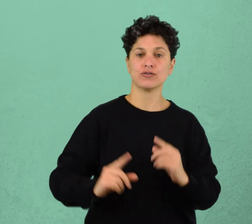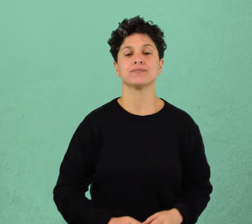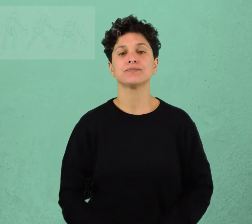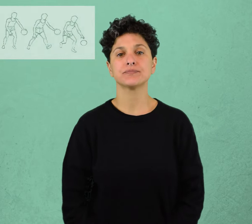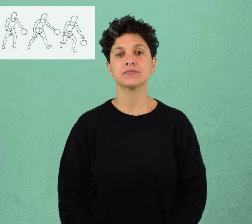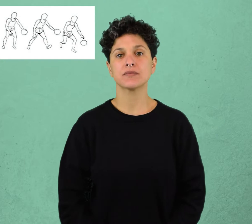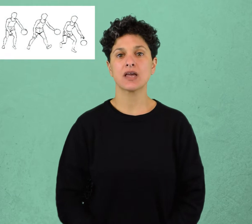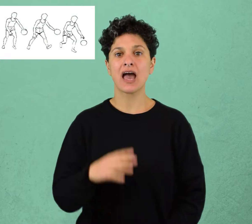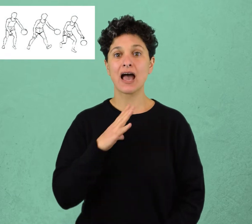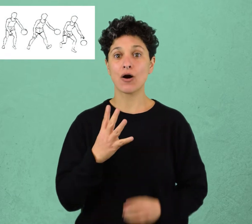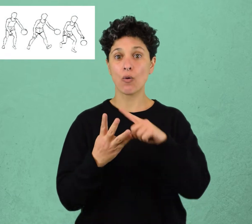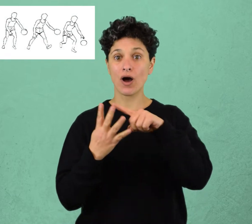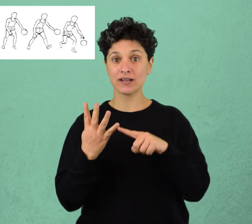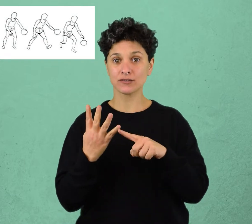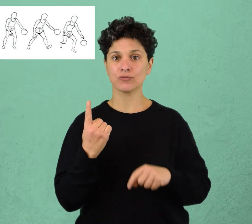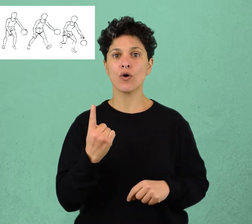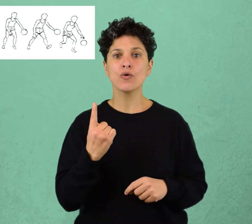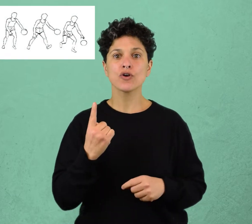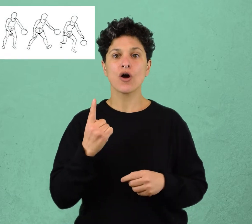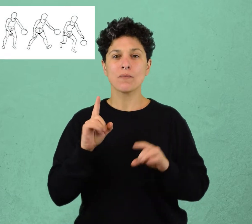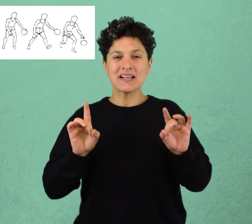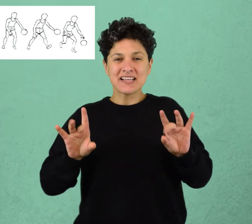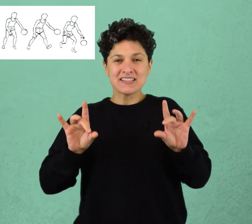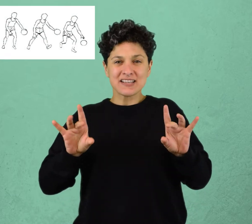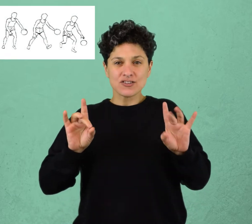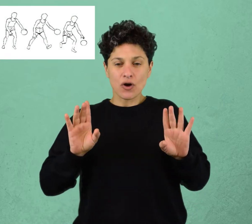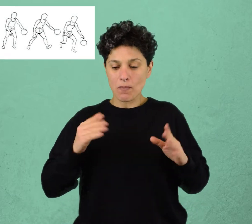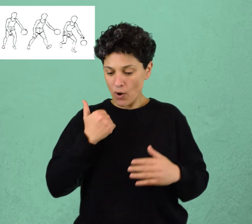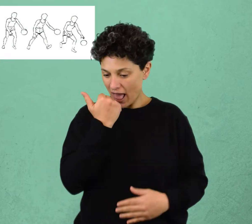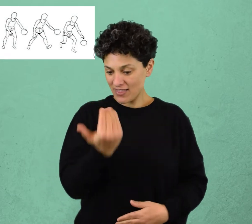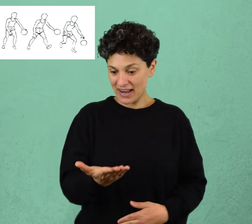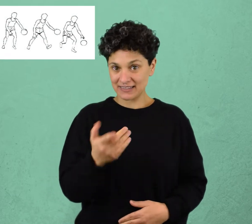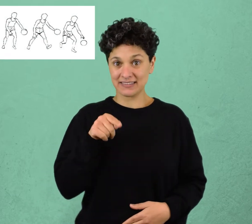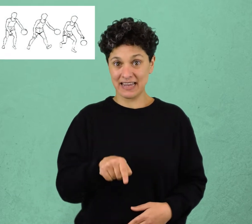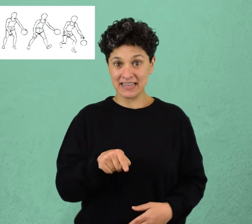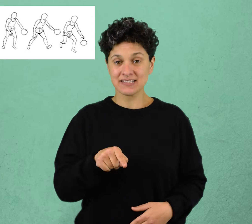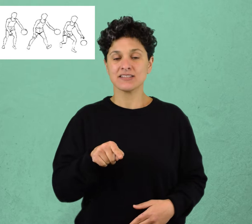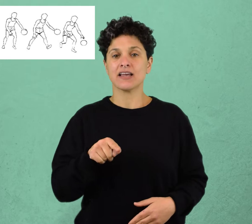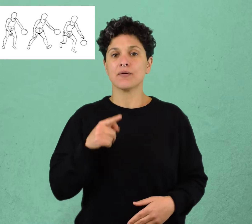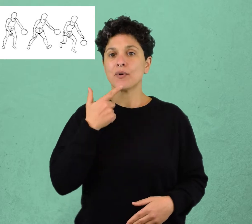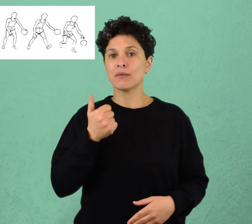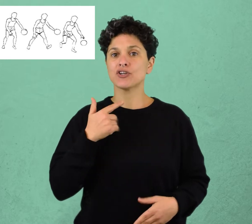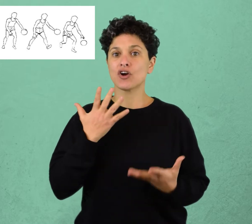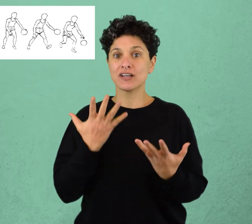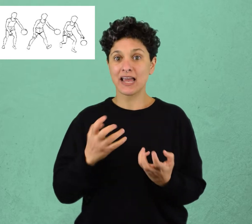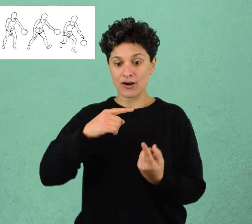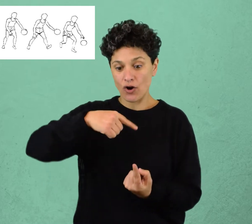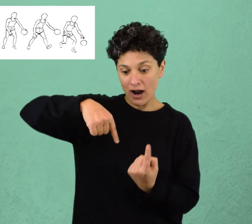Cambios de mano por delante. Este es el más sencillo. Cuando quiero cambiar de dirección